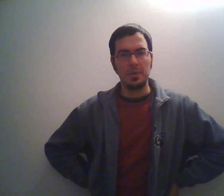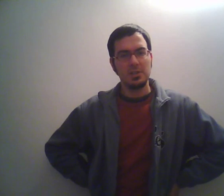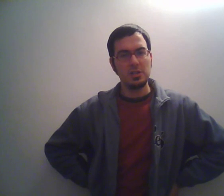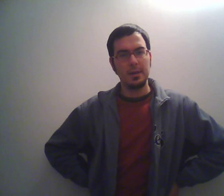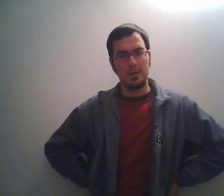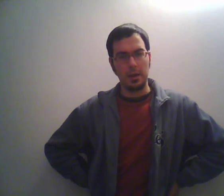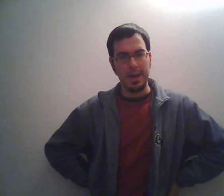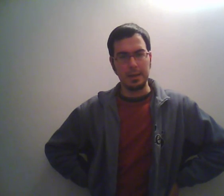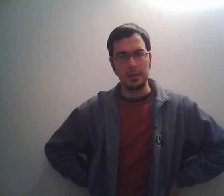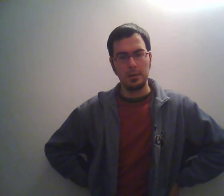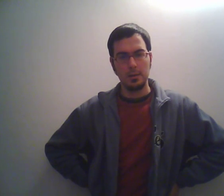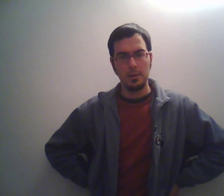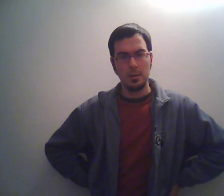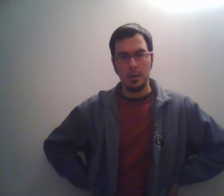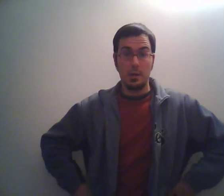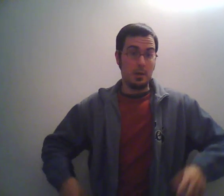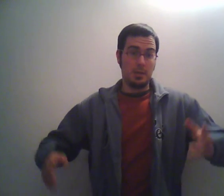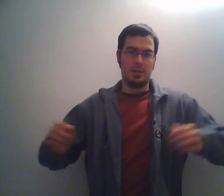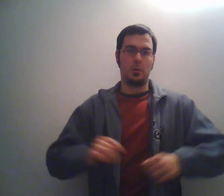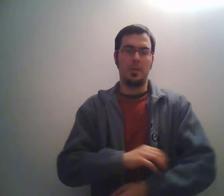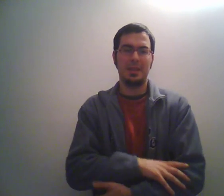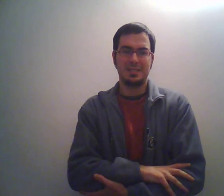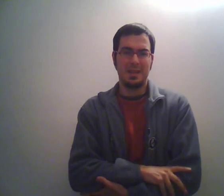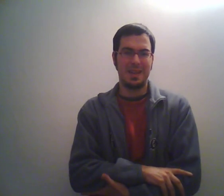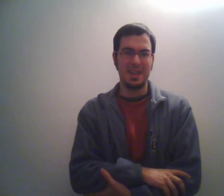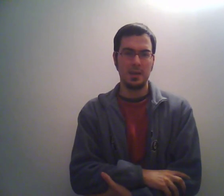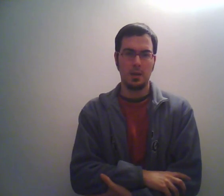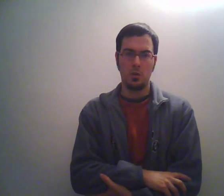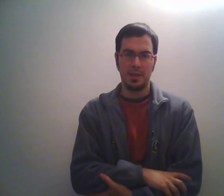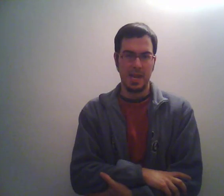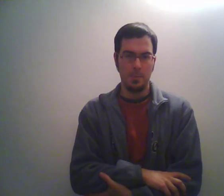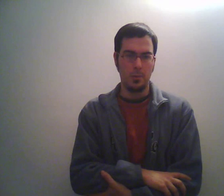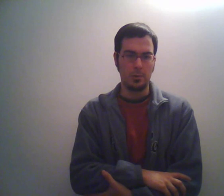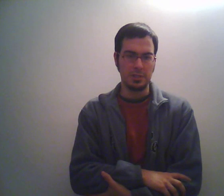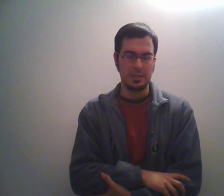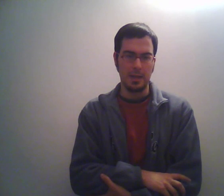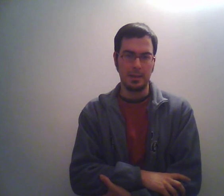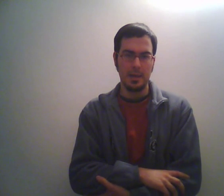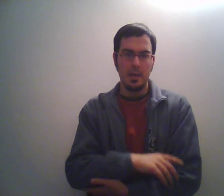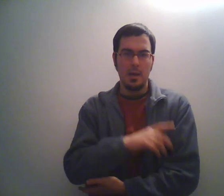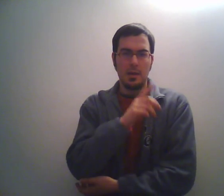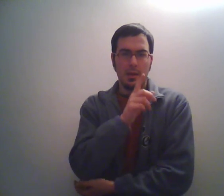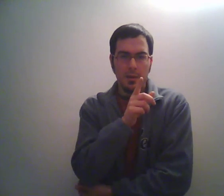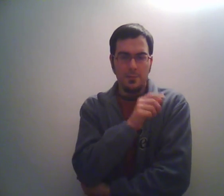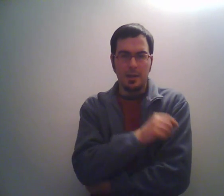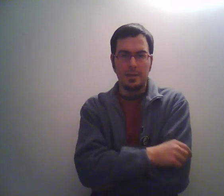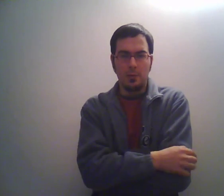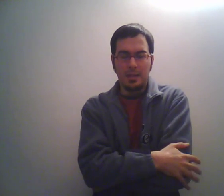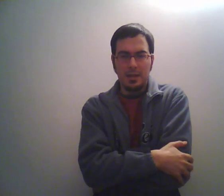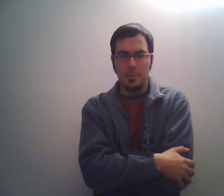amici e colleghi? sicuramente Seth Green non andrebbe molto distante. infatti un'altra delle